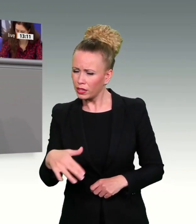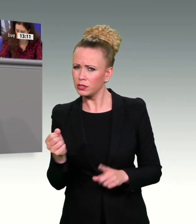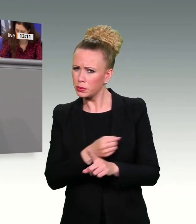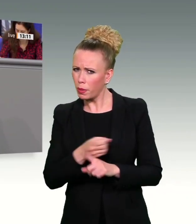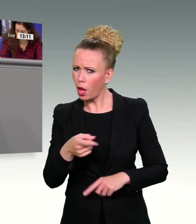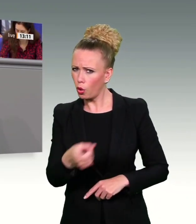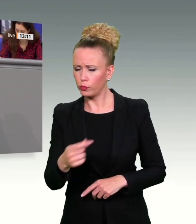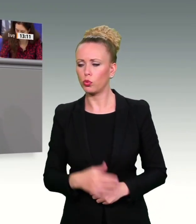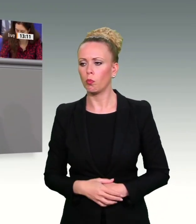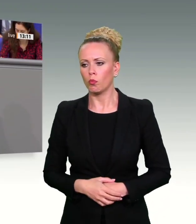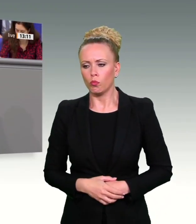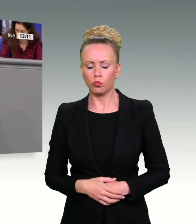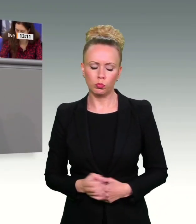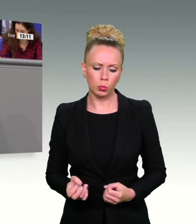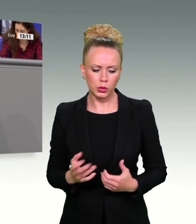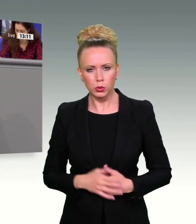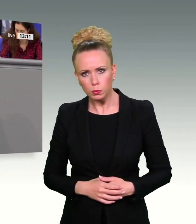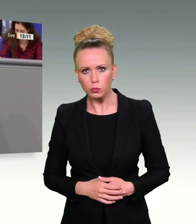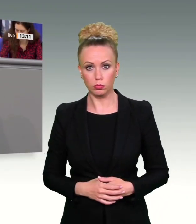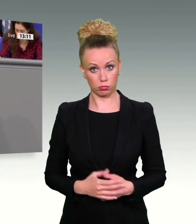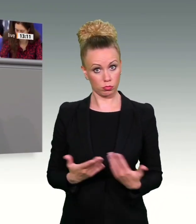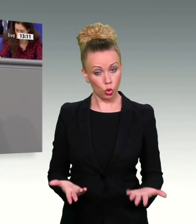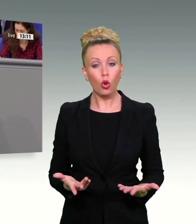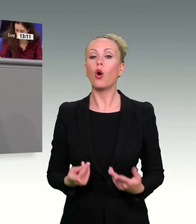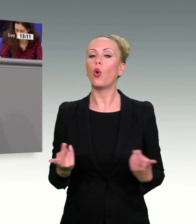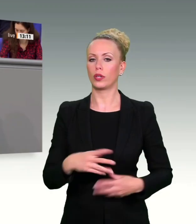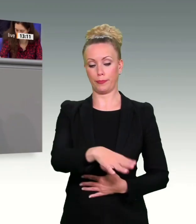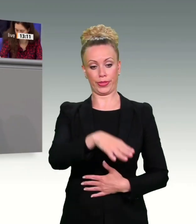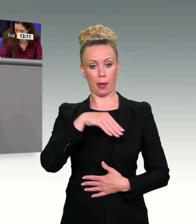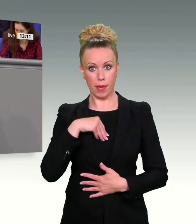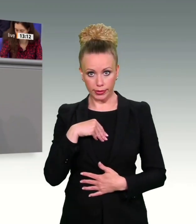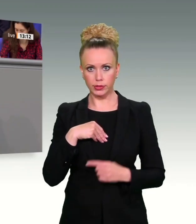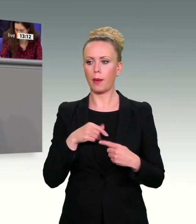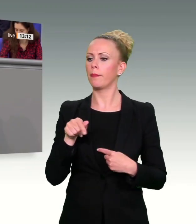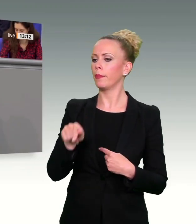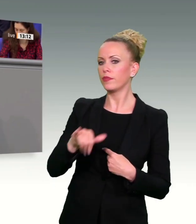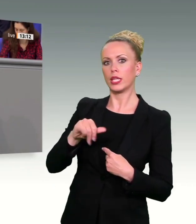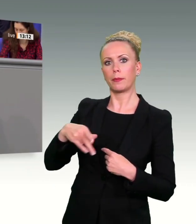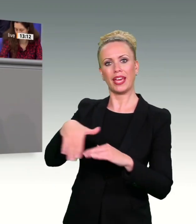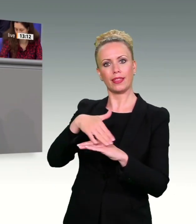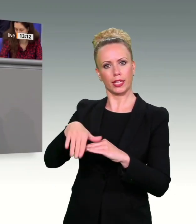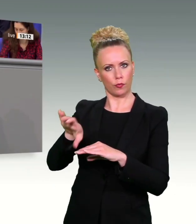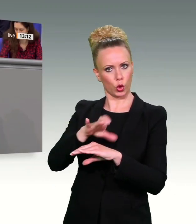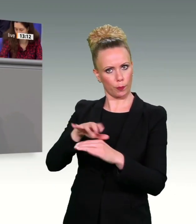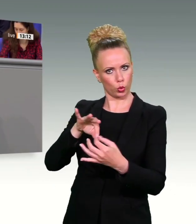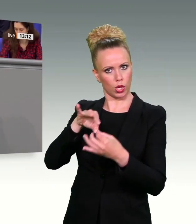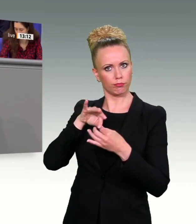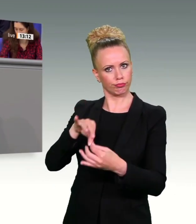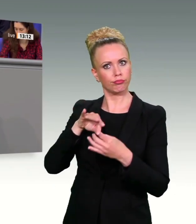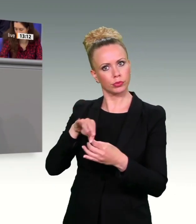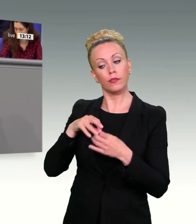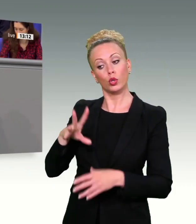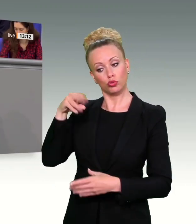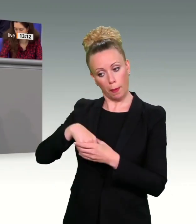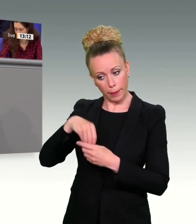Oder sind Sie bereit, gemeinsam mit uns die Computer-IP-Adressen als wirksame Waffe zum Schutz und zur Rettung gepeinigter Kinder